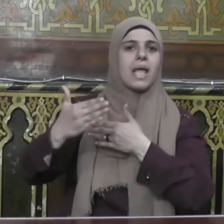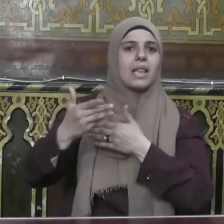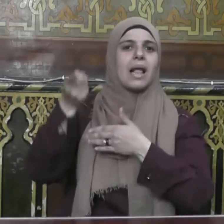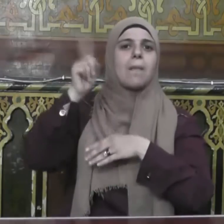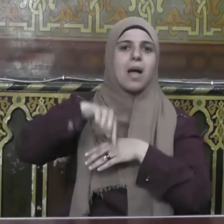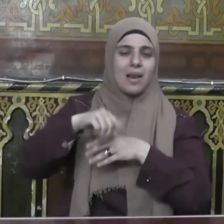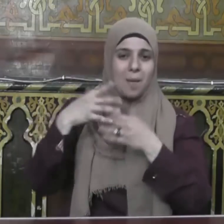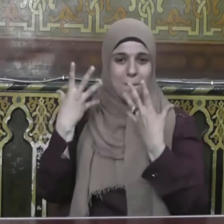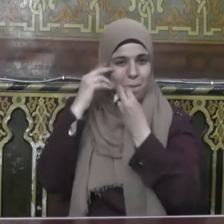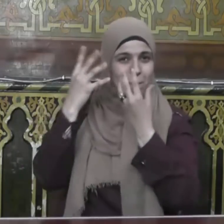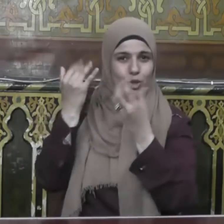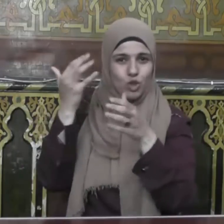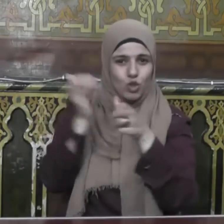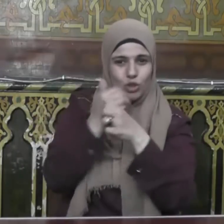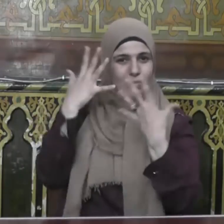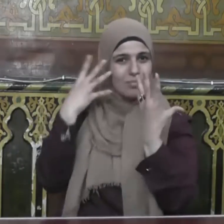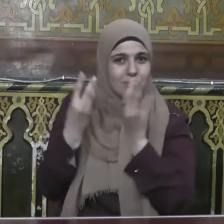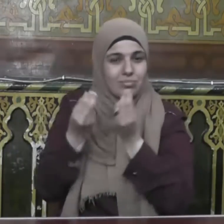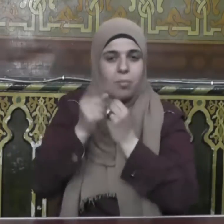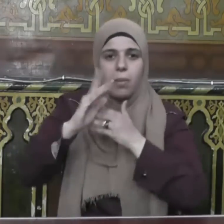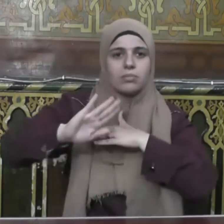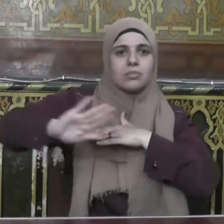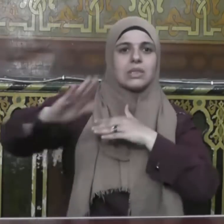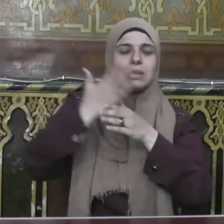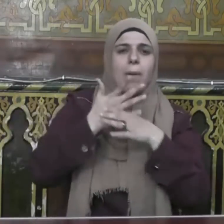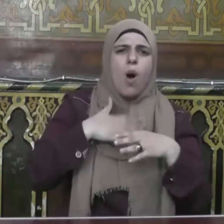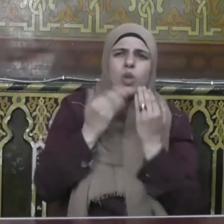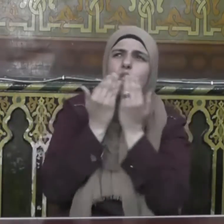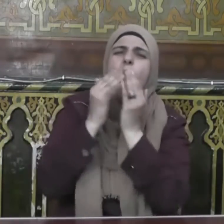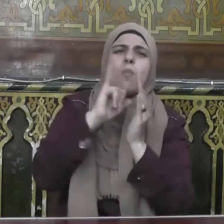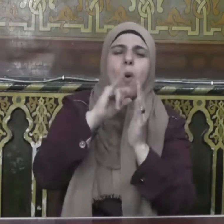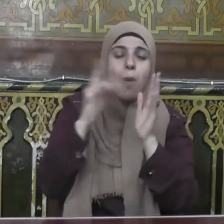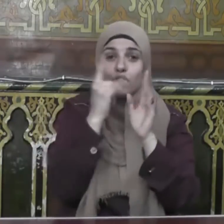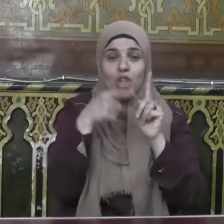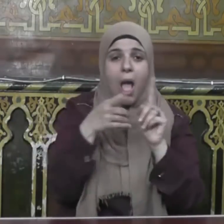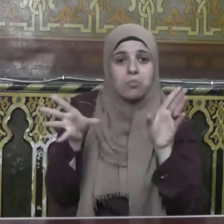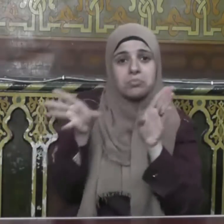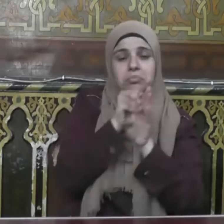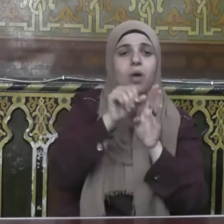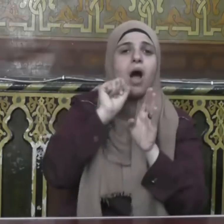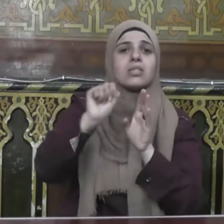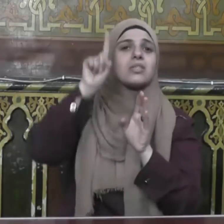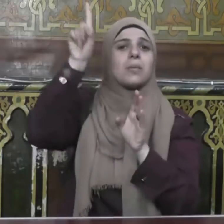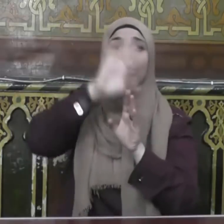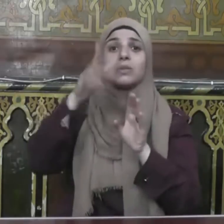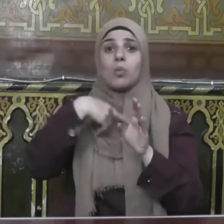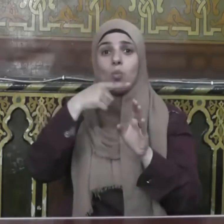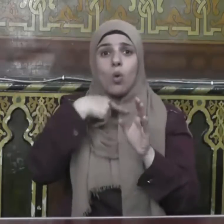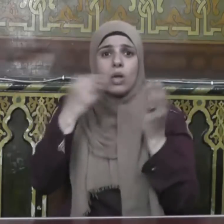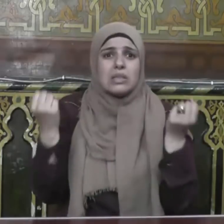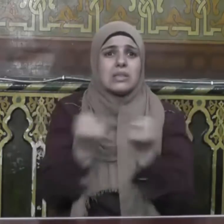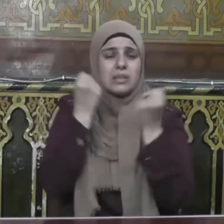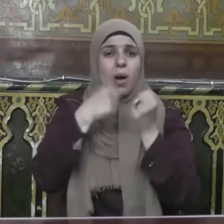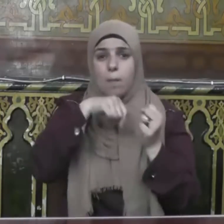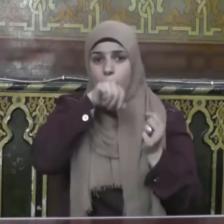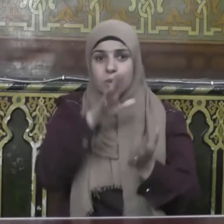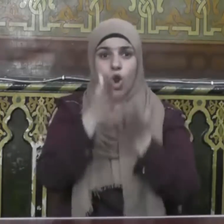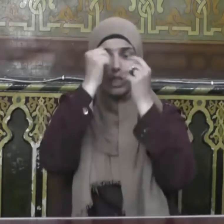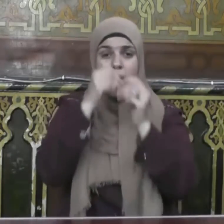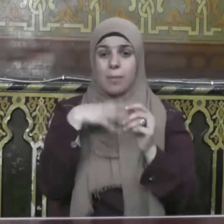عنها كان رسول الله صلى الله عليه وسلم يخلط العشرين بصلاة ونوم فإذا